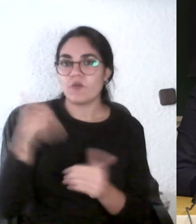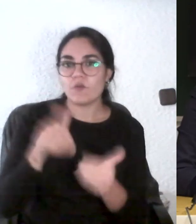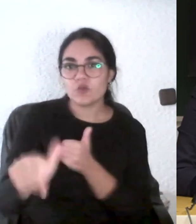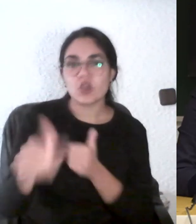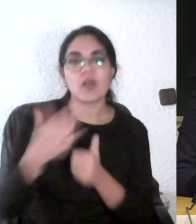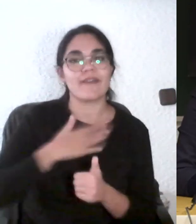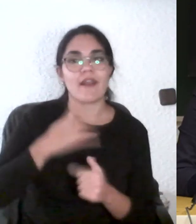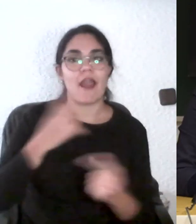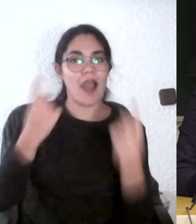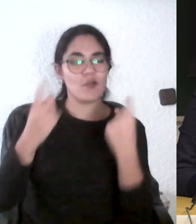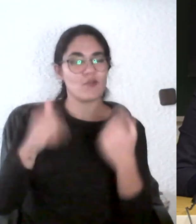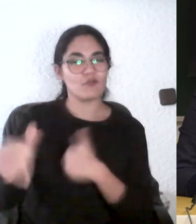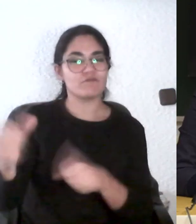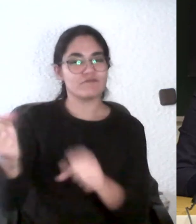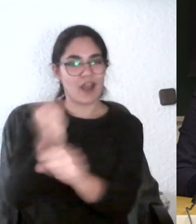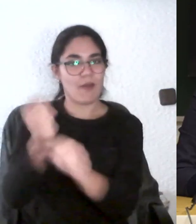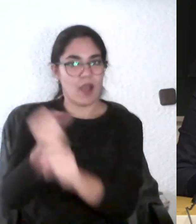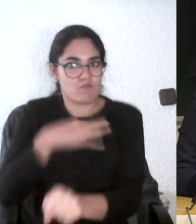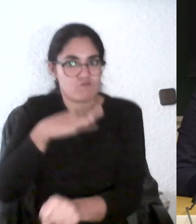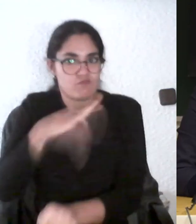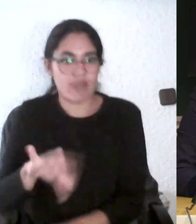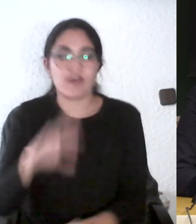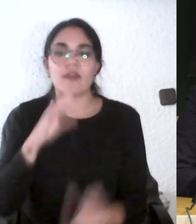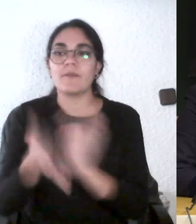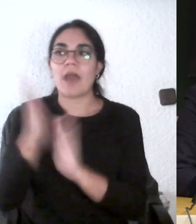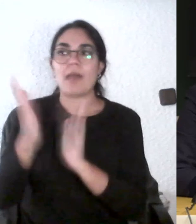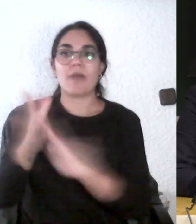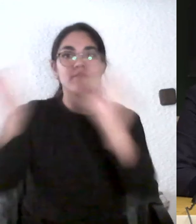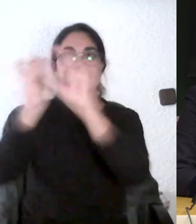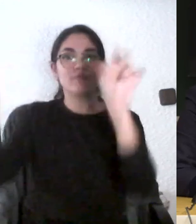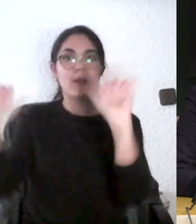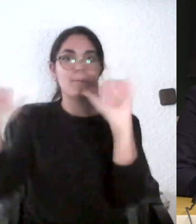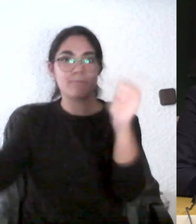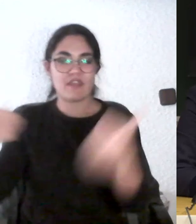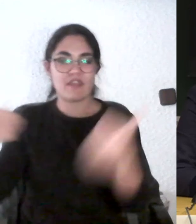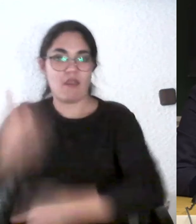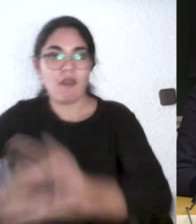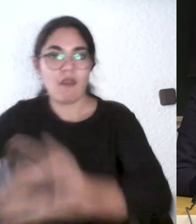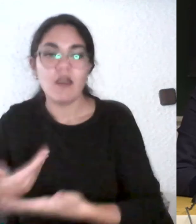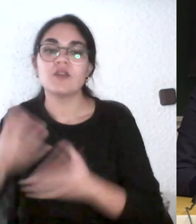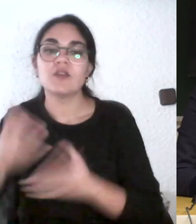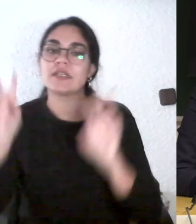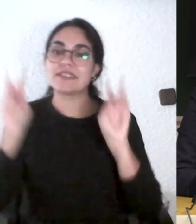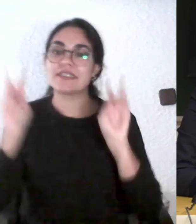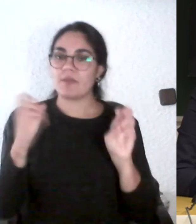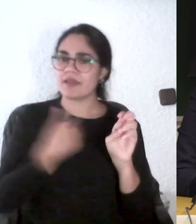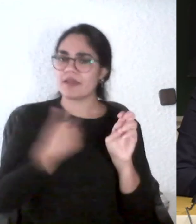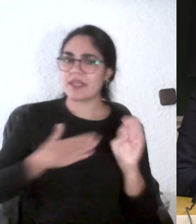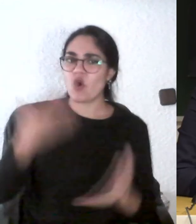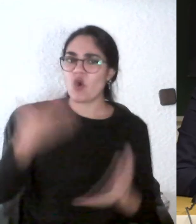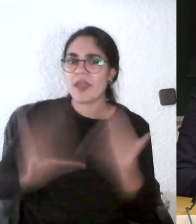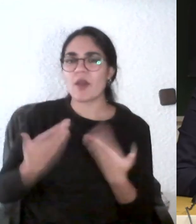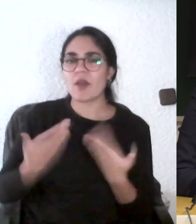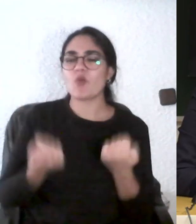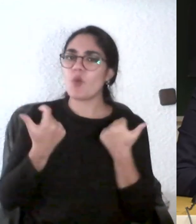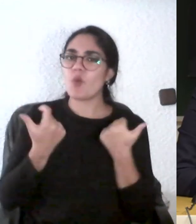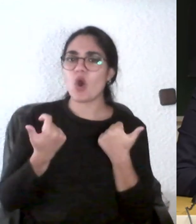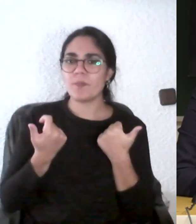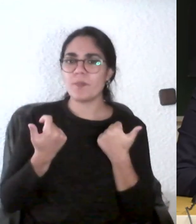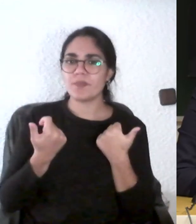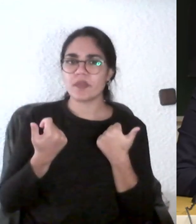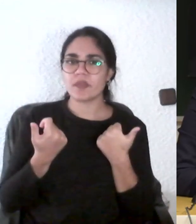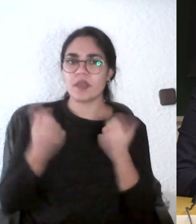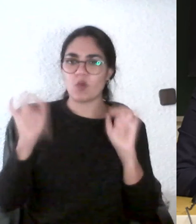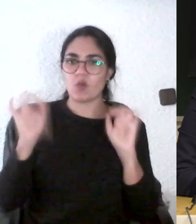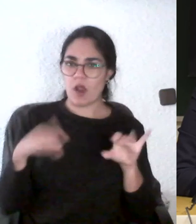en las empresas en mi caso le van a pedir una evaluación 360 grados es decir una evaluación en la que estén por supuesto el superior